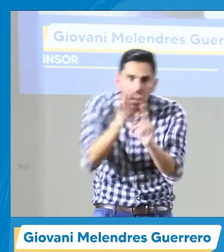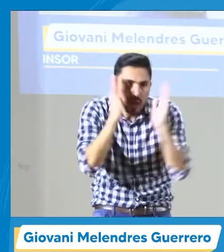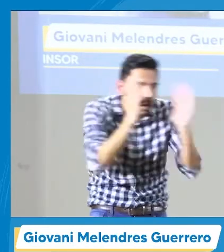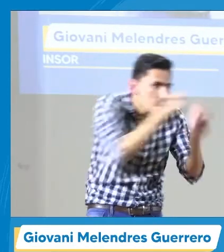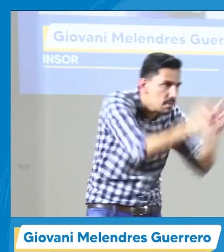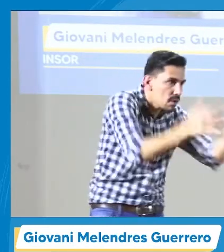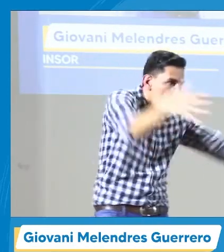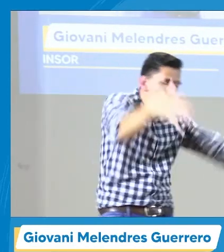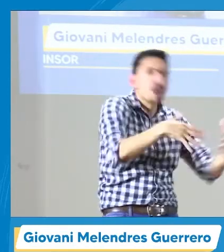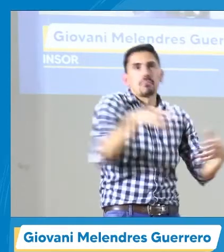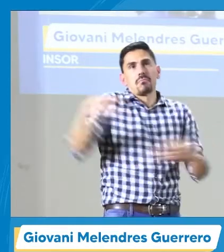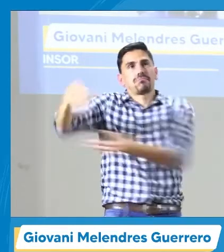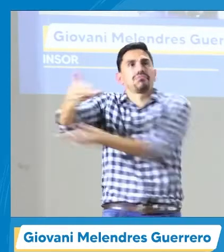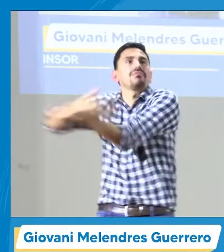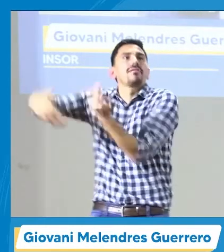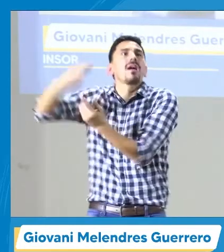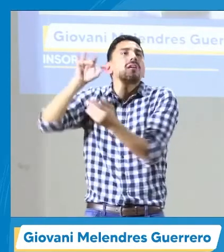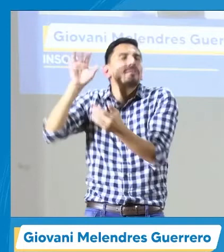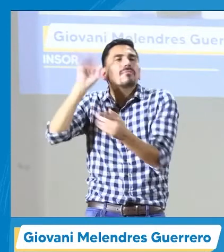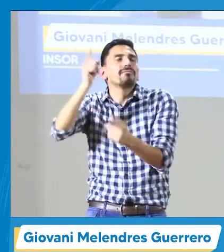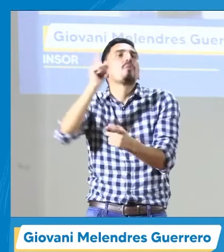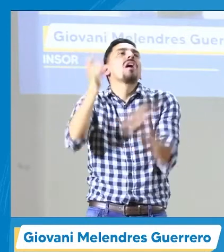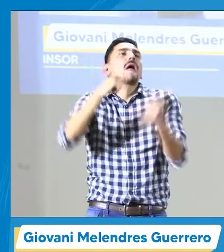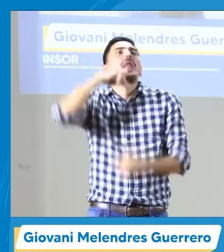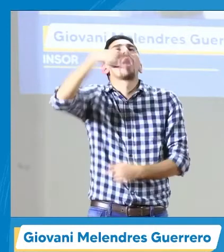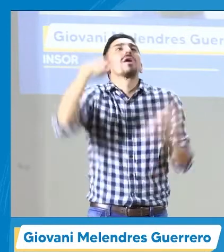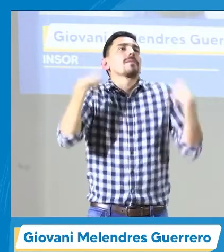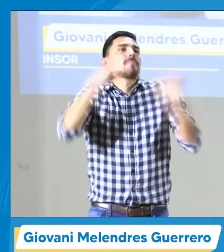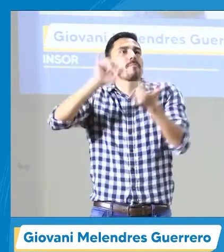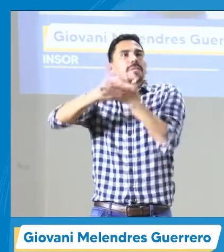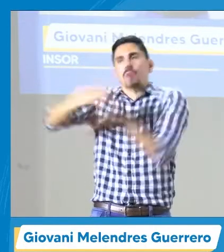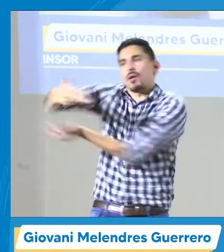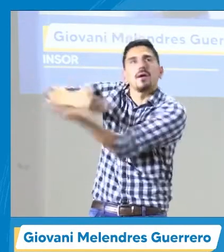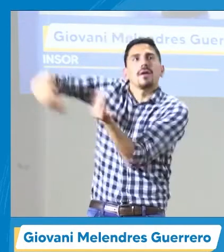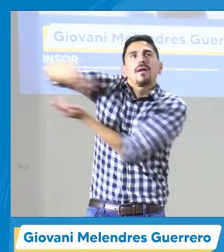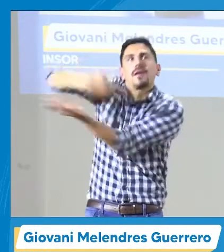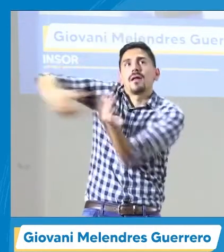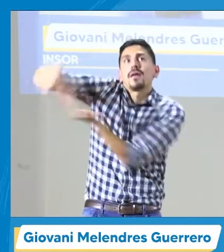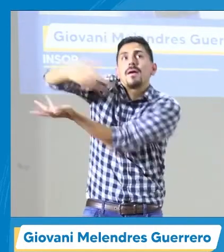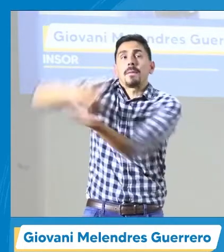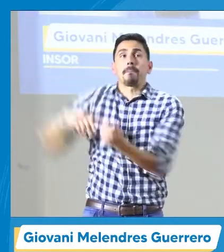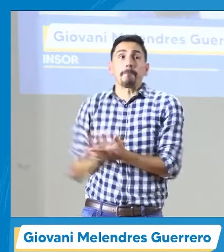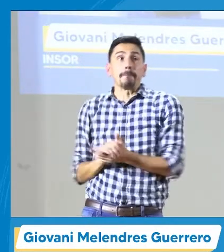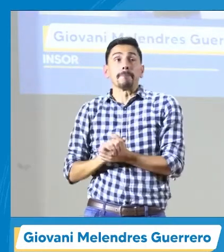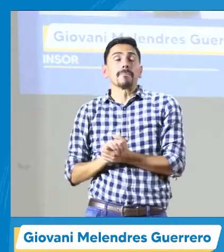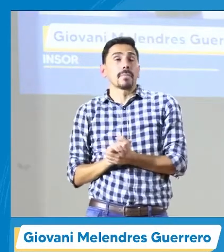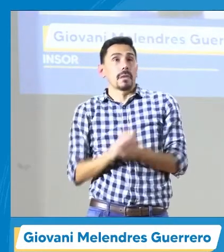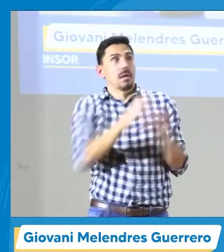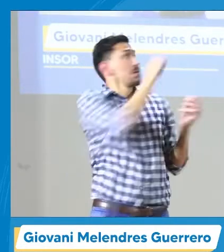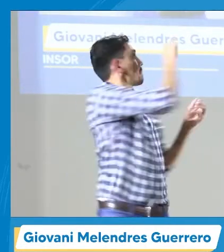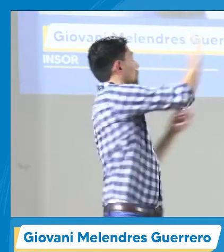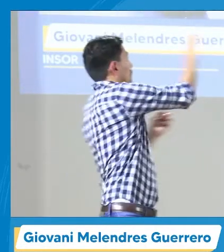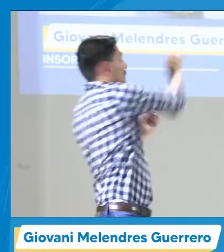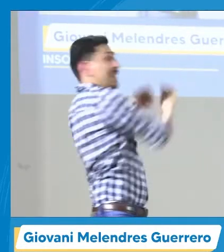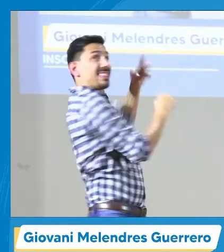entonces, se contrata un personal de apoyo, personas profesionales que van a estar dando